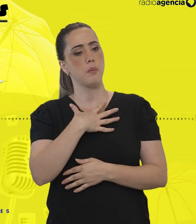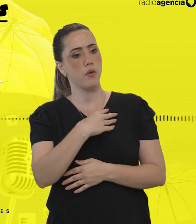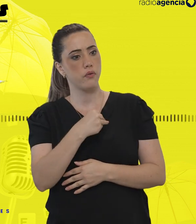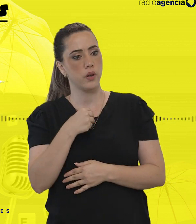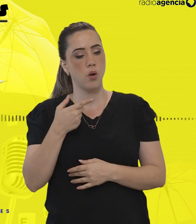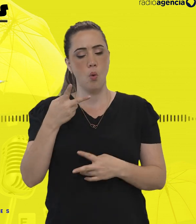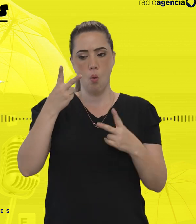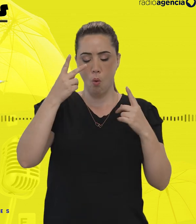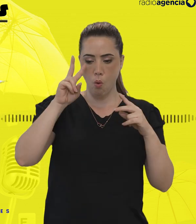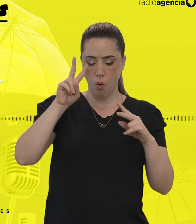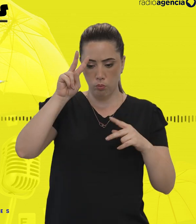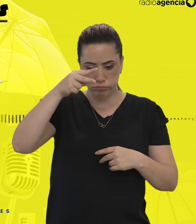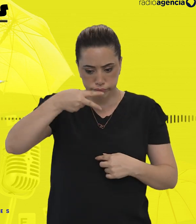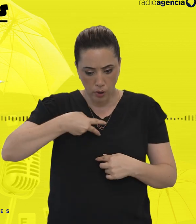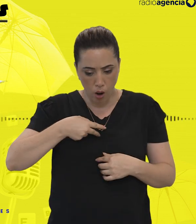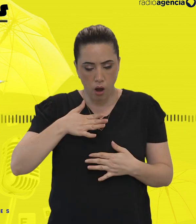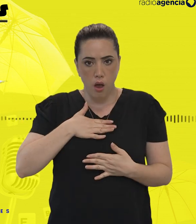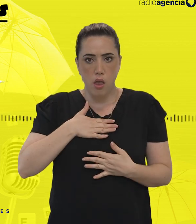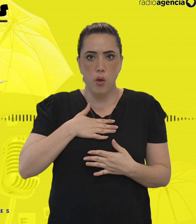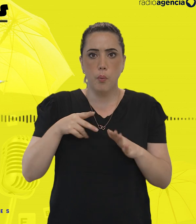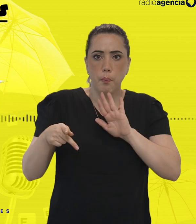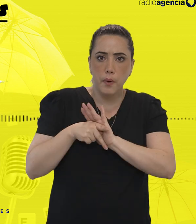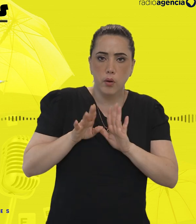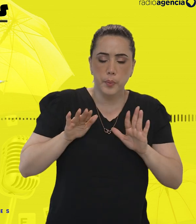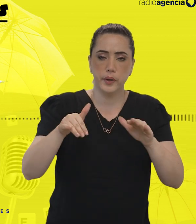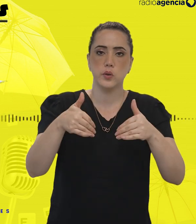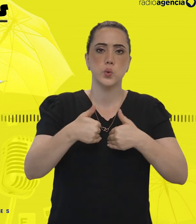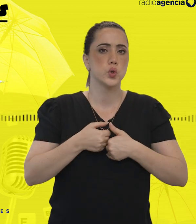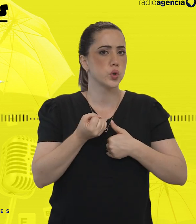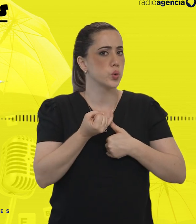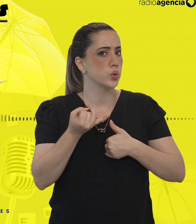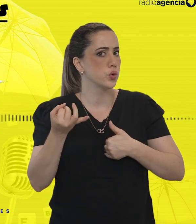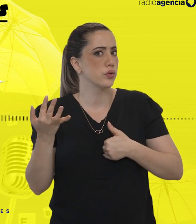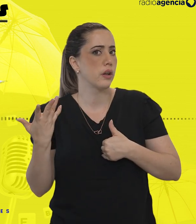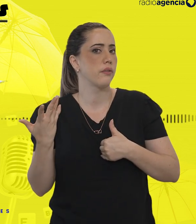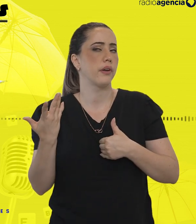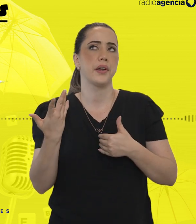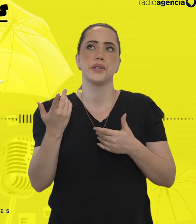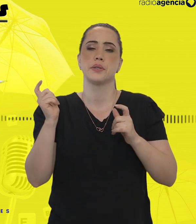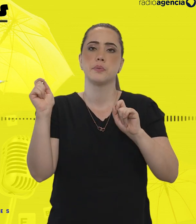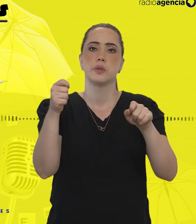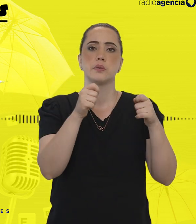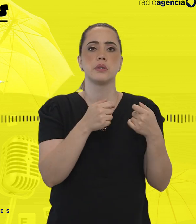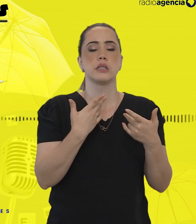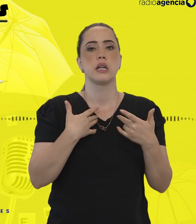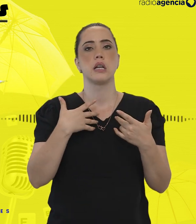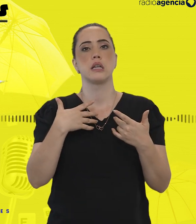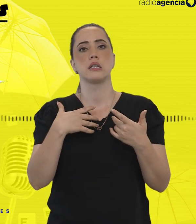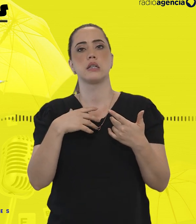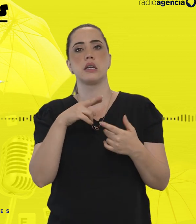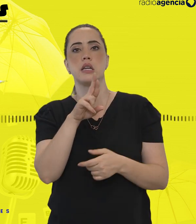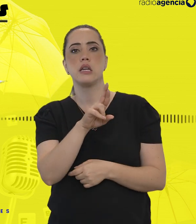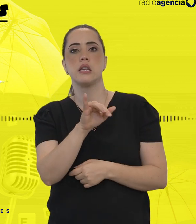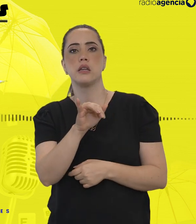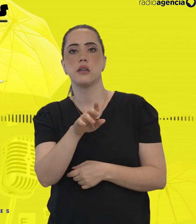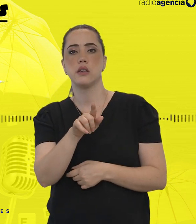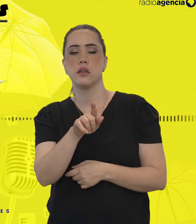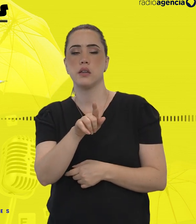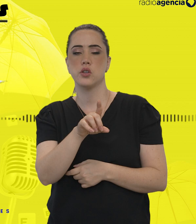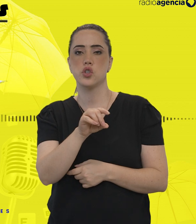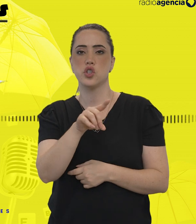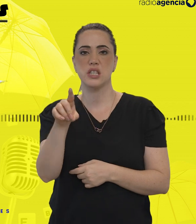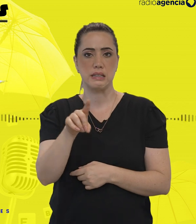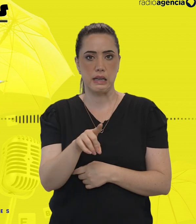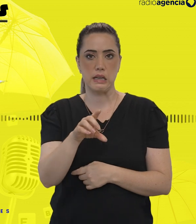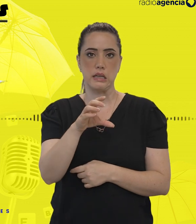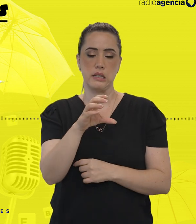acabei me identificando com várias questões, várias características, como rigidez cognitiva, padrão restrito